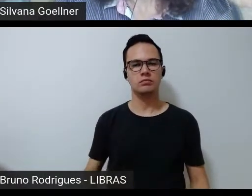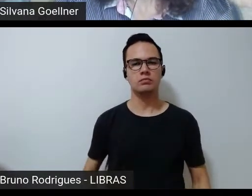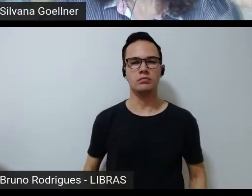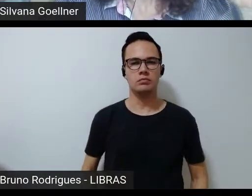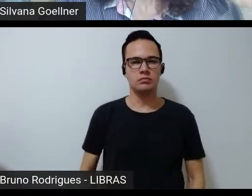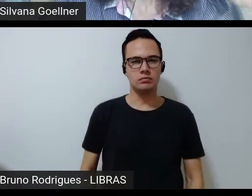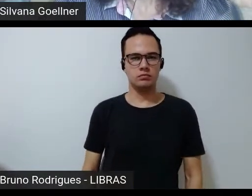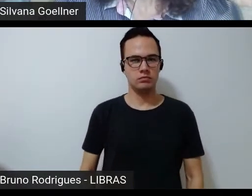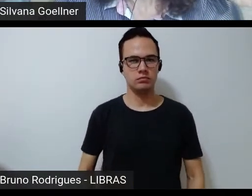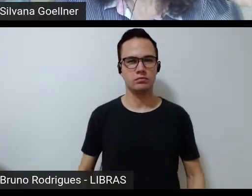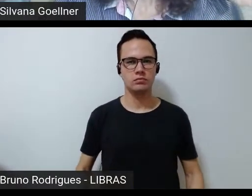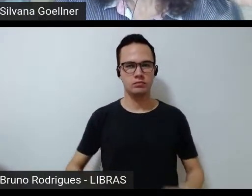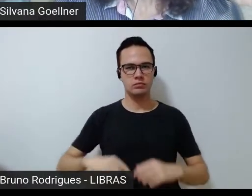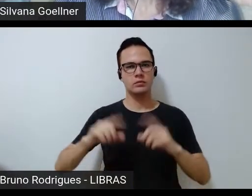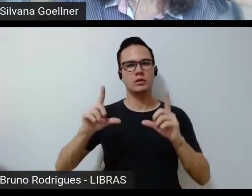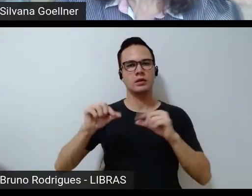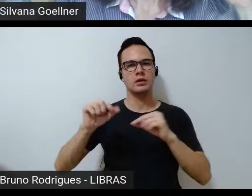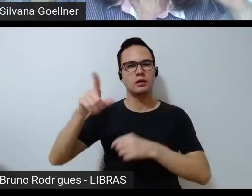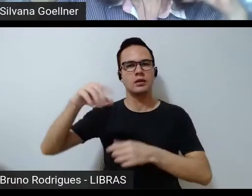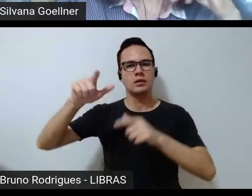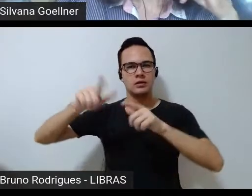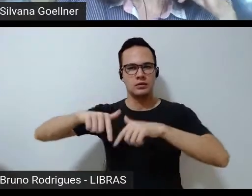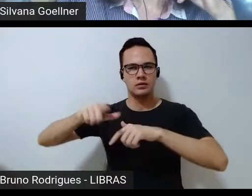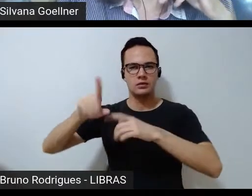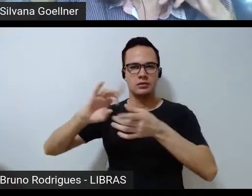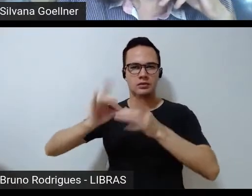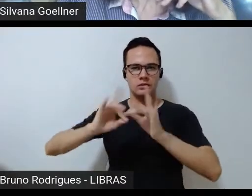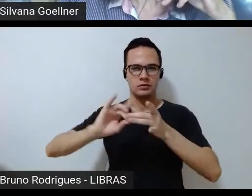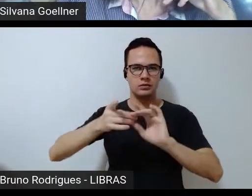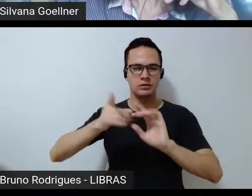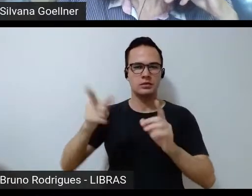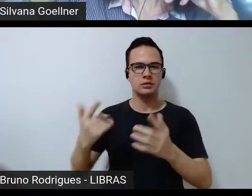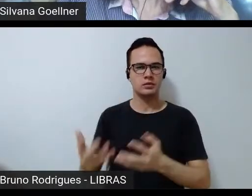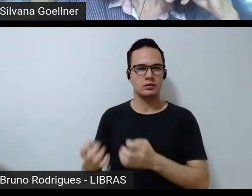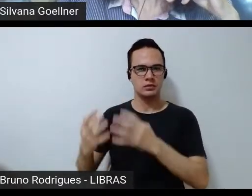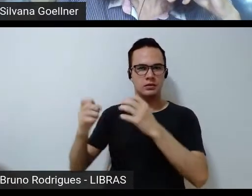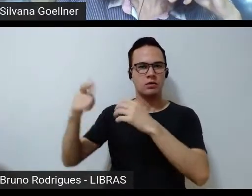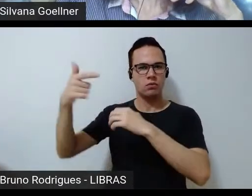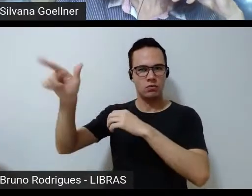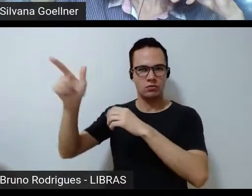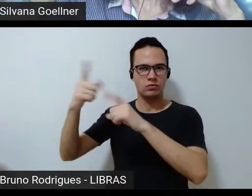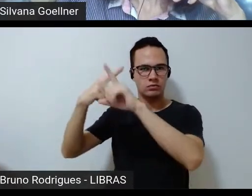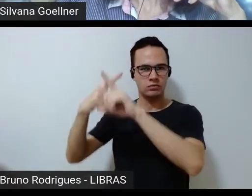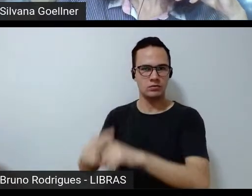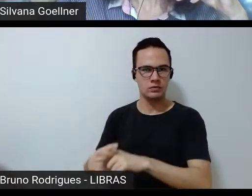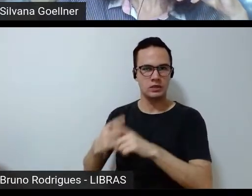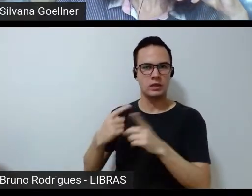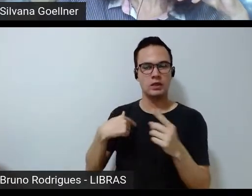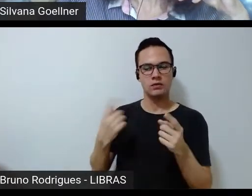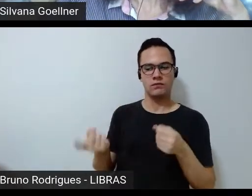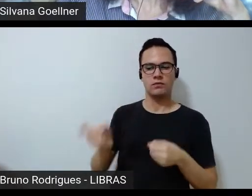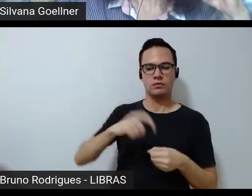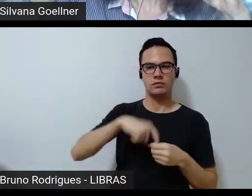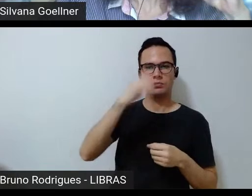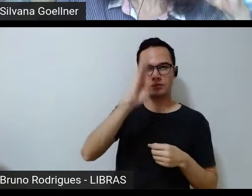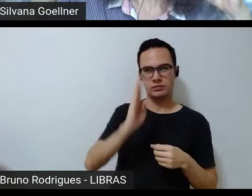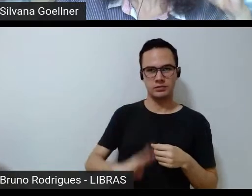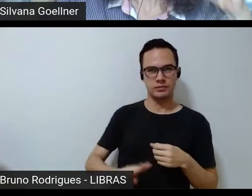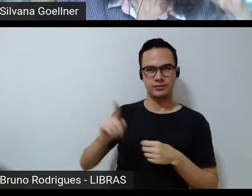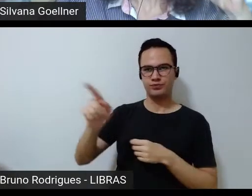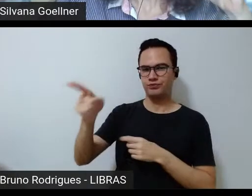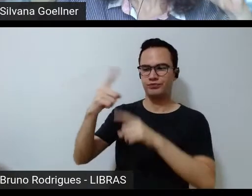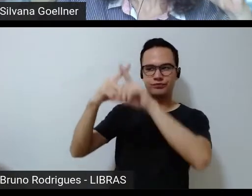menor dentro da Vila Olímpica que foi uma briga com uma outra atleta e Irenice volta para o Brasil sem competir,